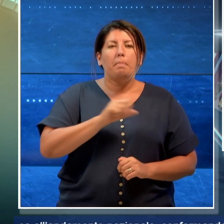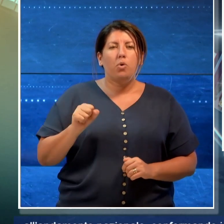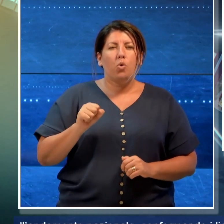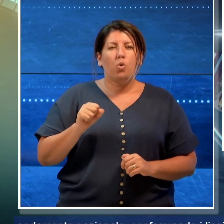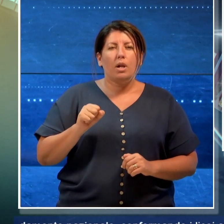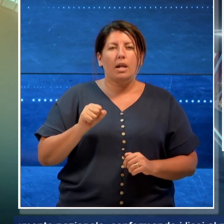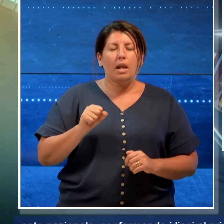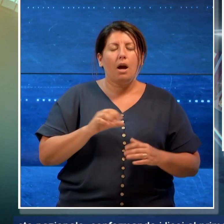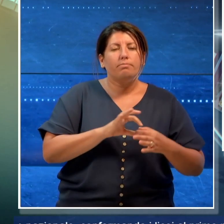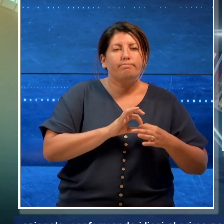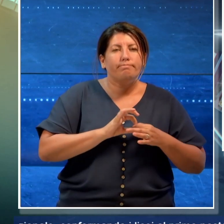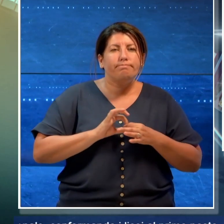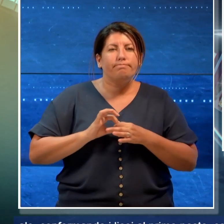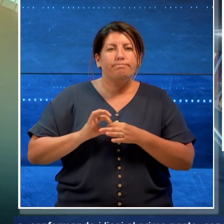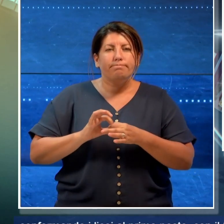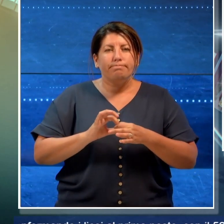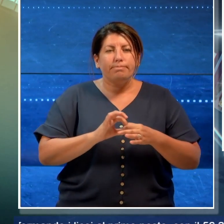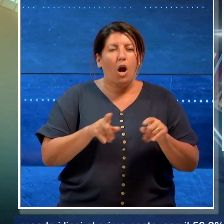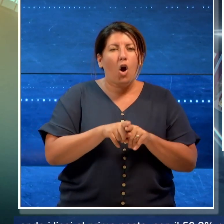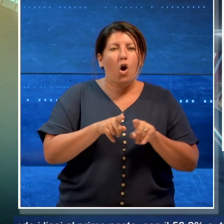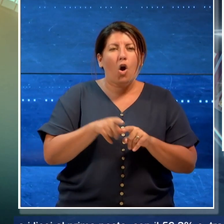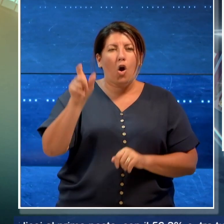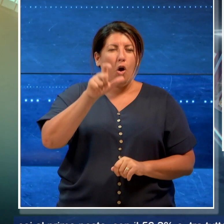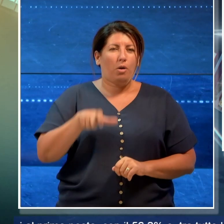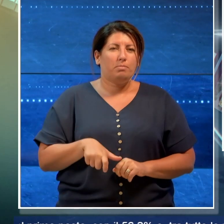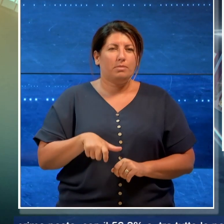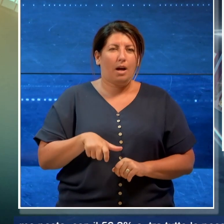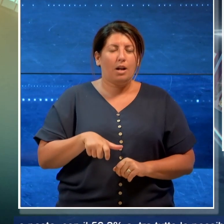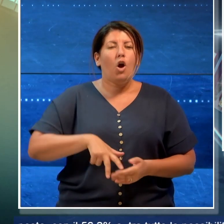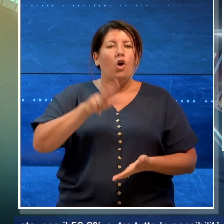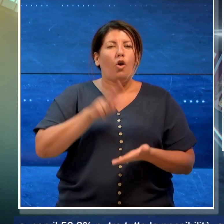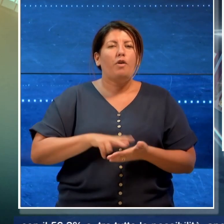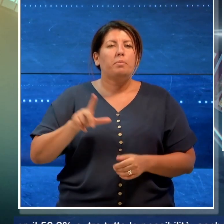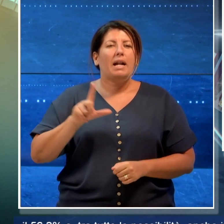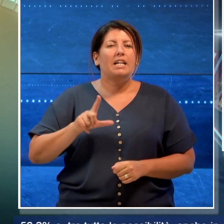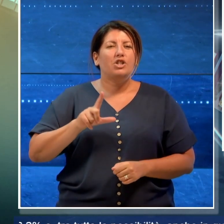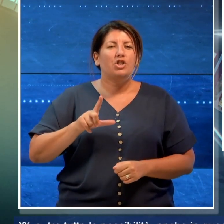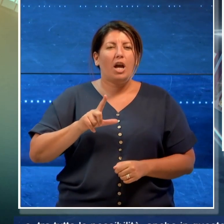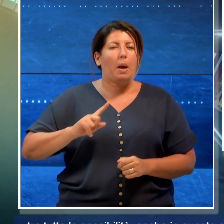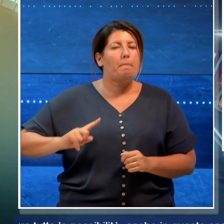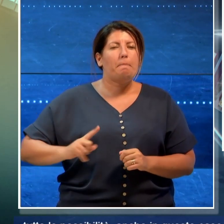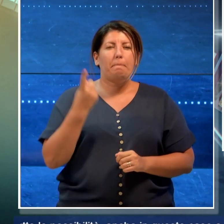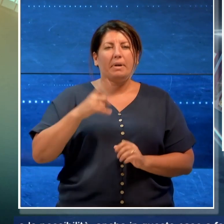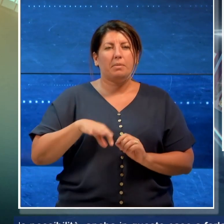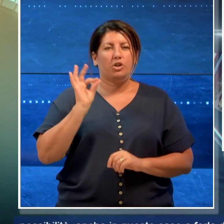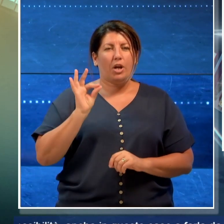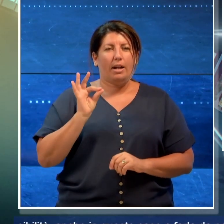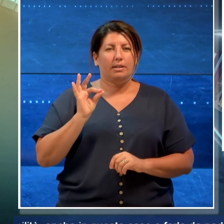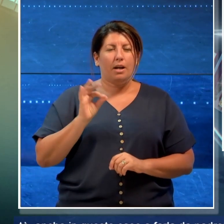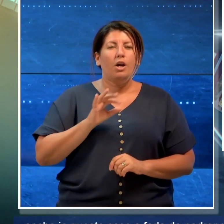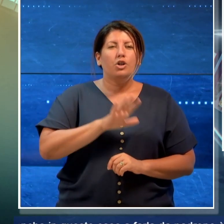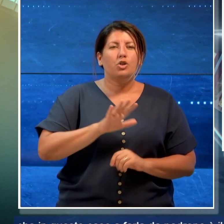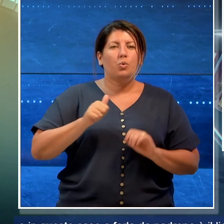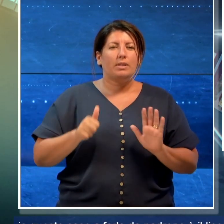di massima all'andamento nazionale, confermando i licei al primo posto, con il 56